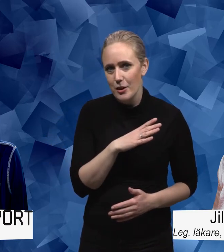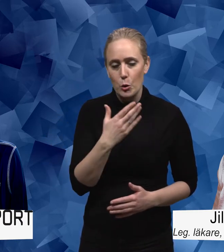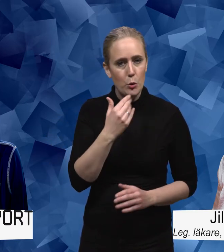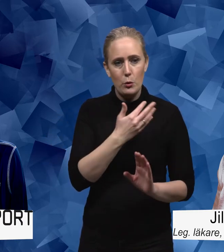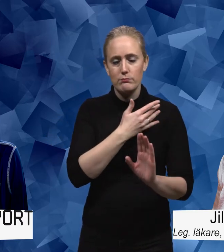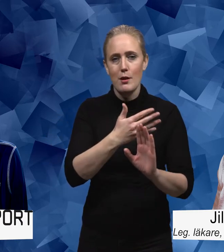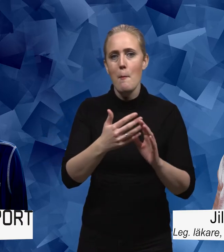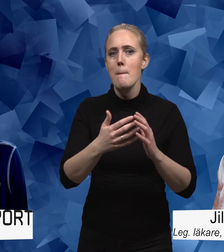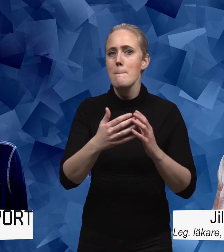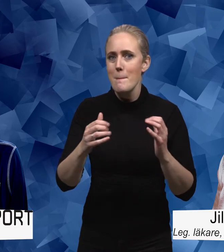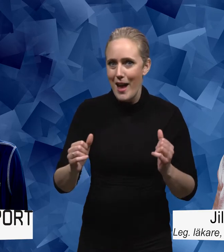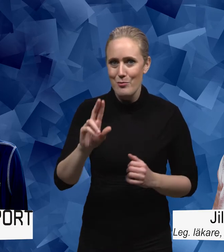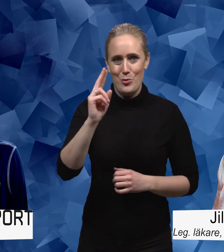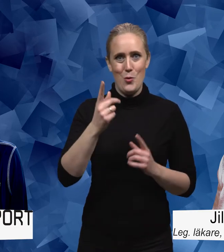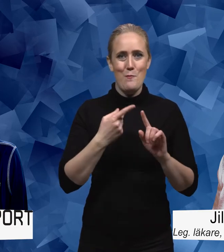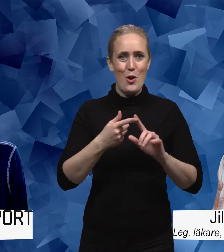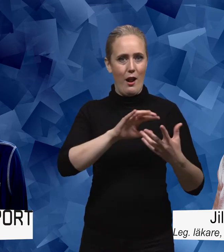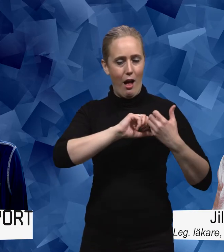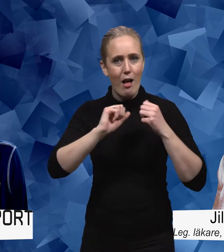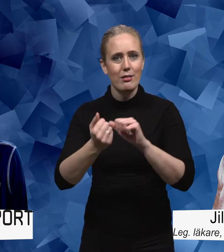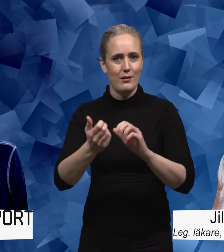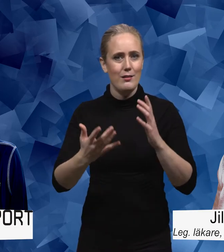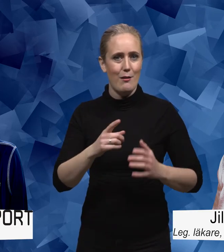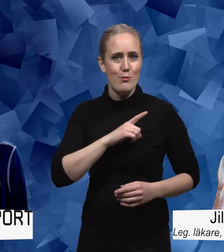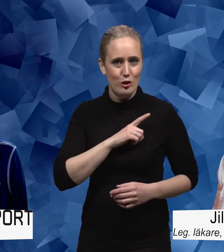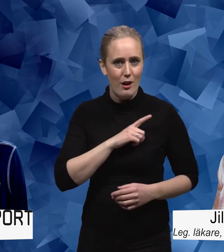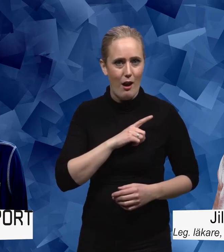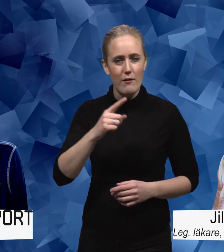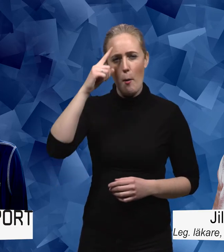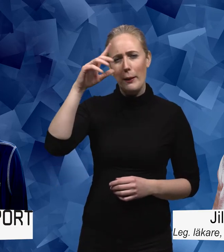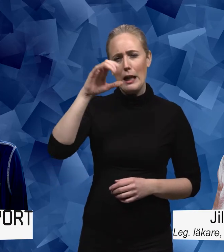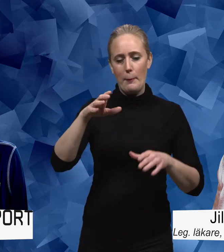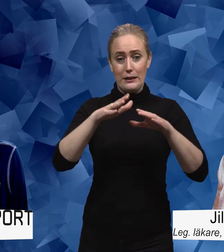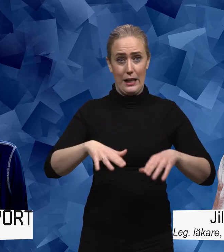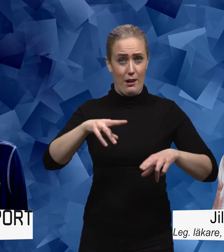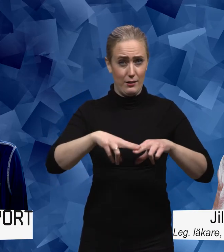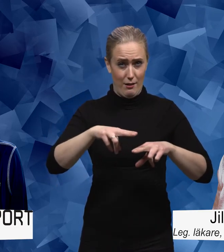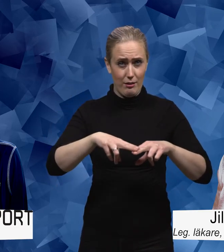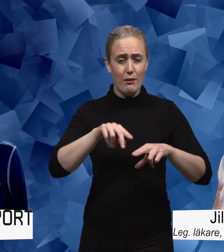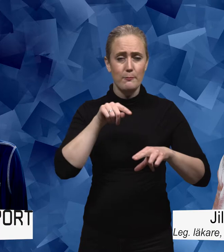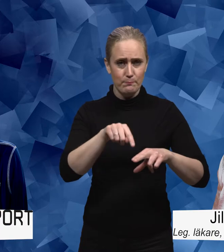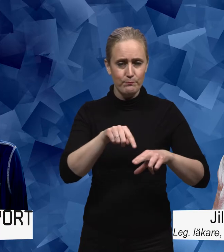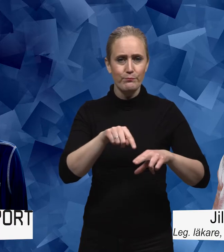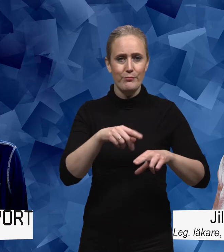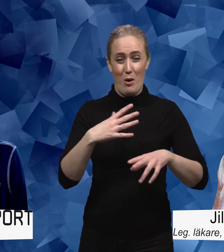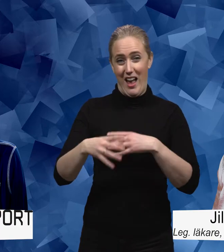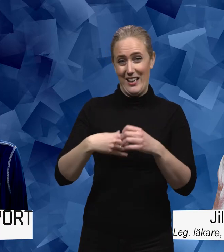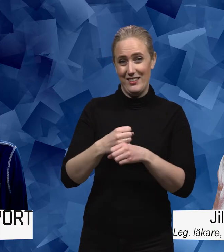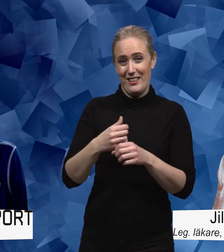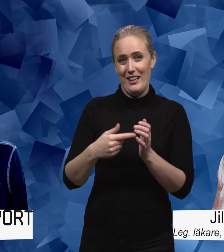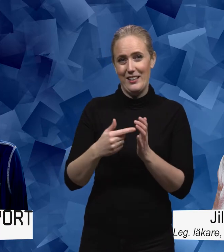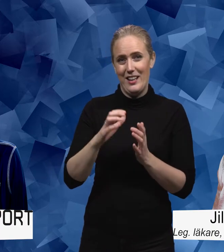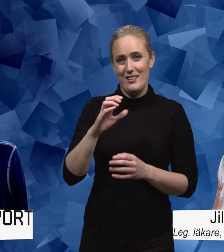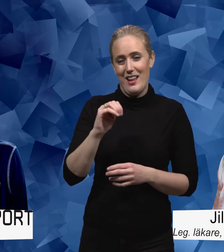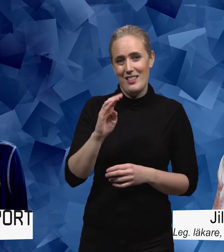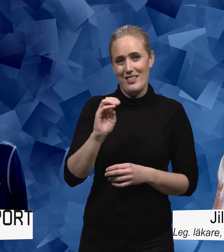Men det här börjar ändra på sig ganska mycket. Därför att begreppet stillasittande på engelska